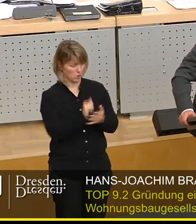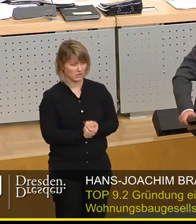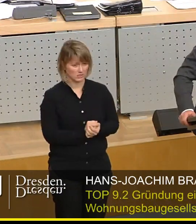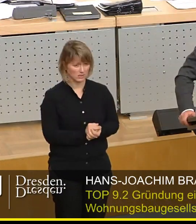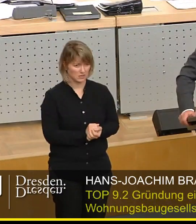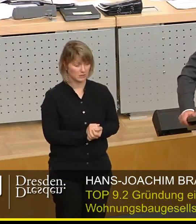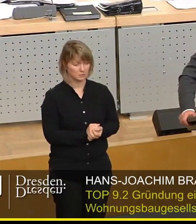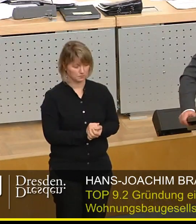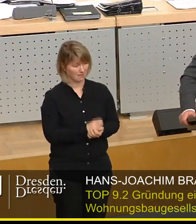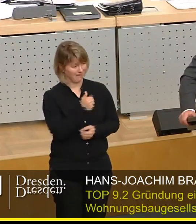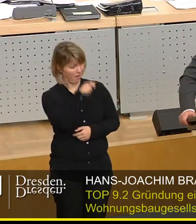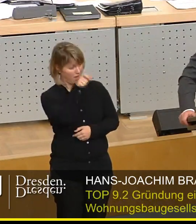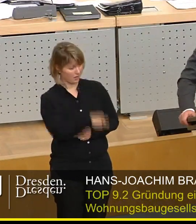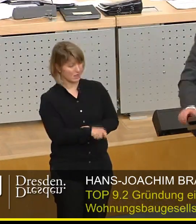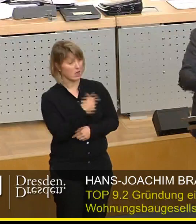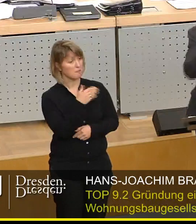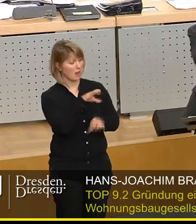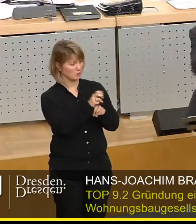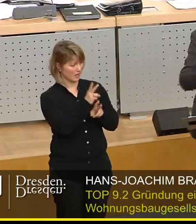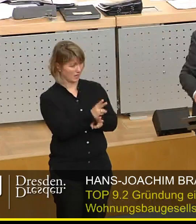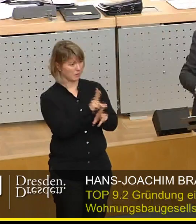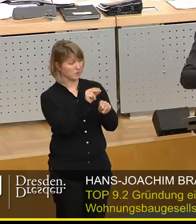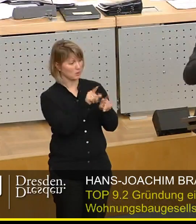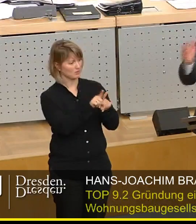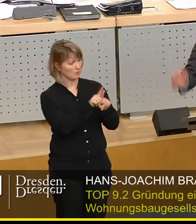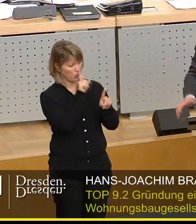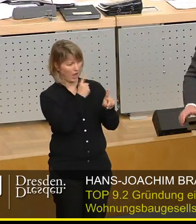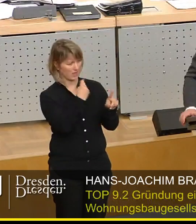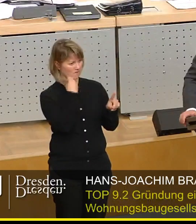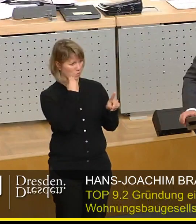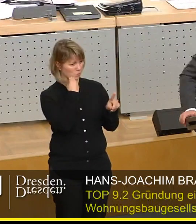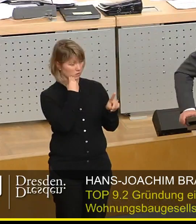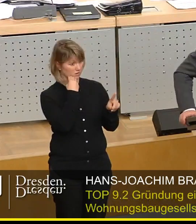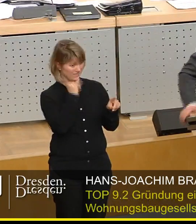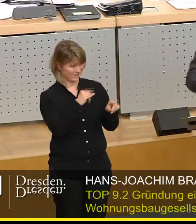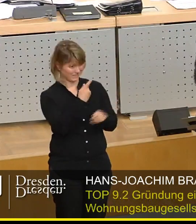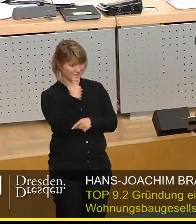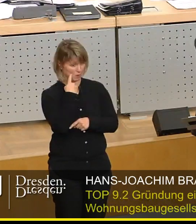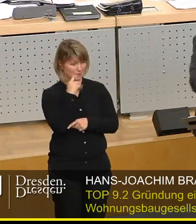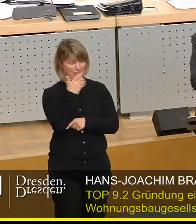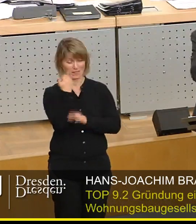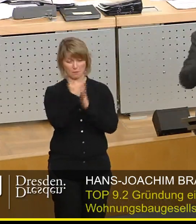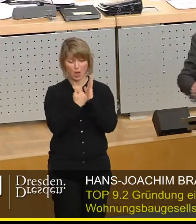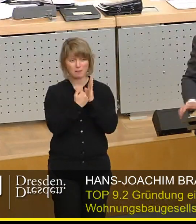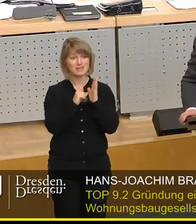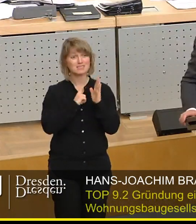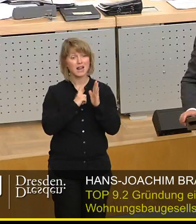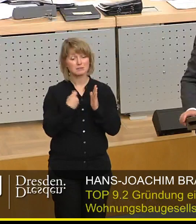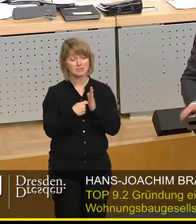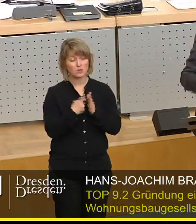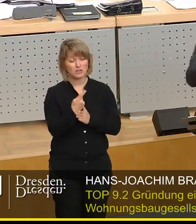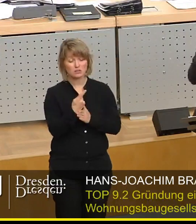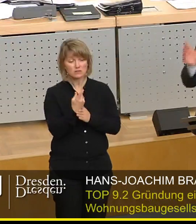sagen ein Belegungsrecht gleich eine Wohnung Sie machen jetzt gerade ein Programm der schon nach Ihren Kosten das doppelte